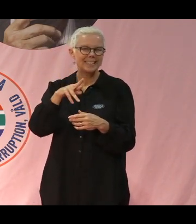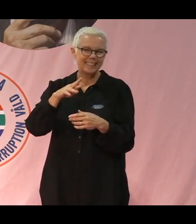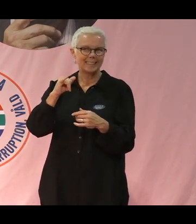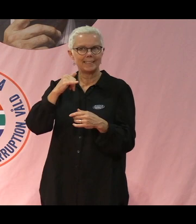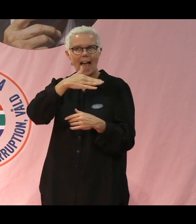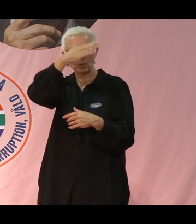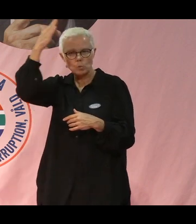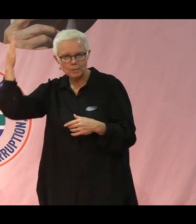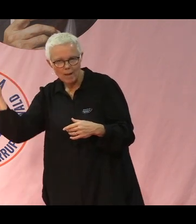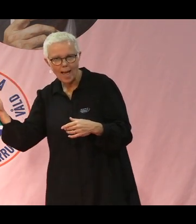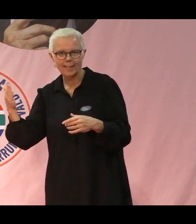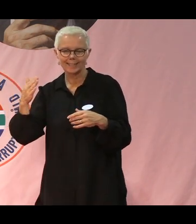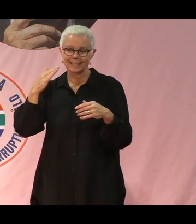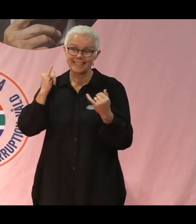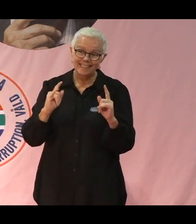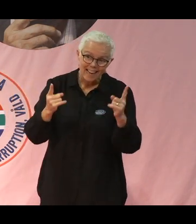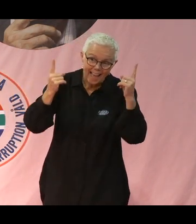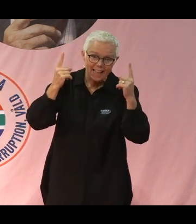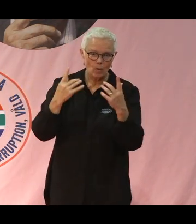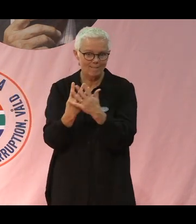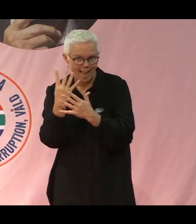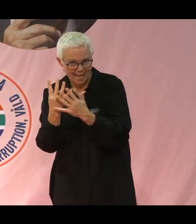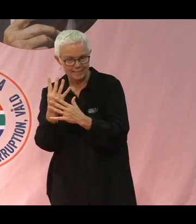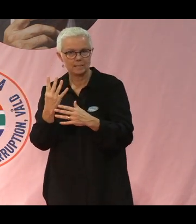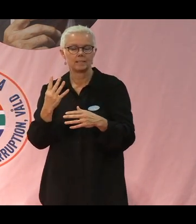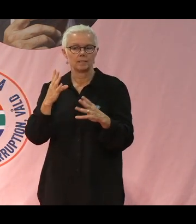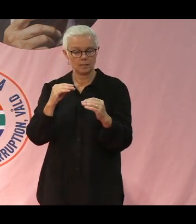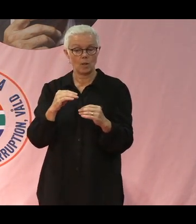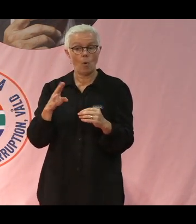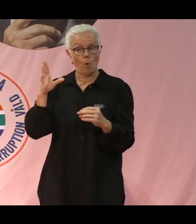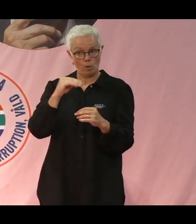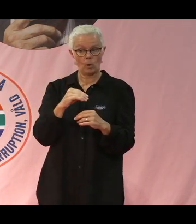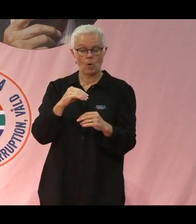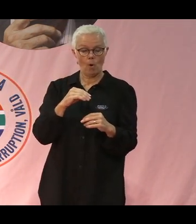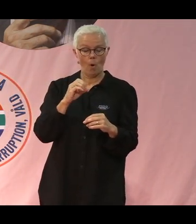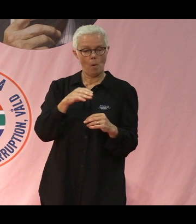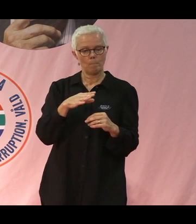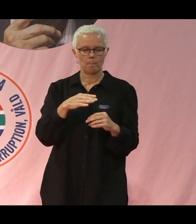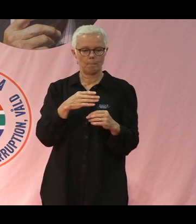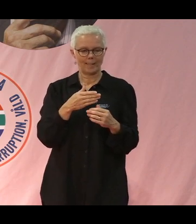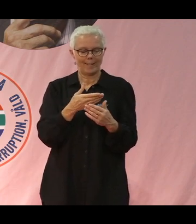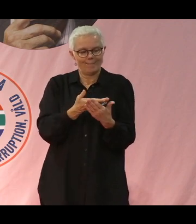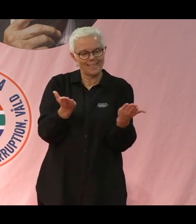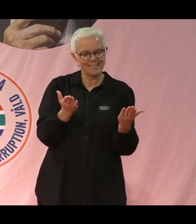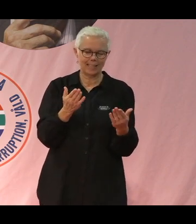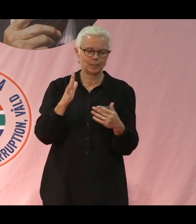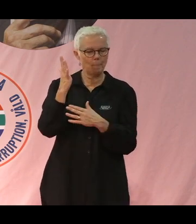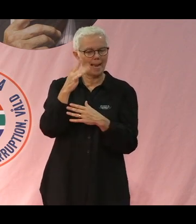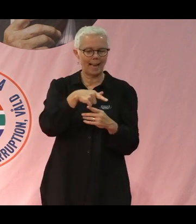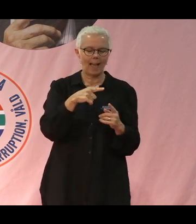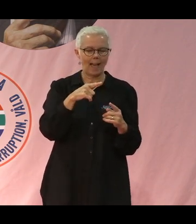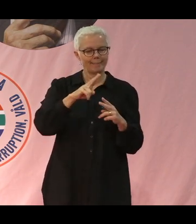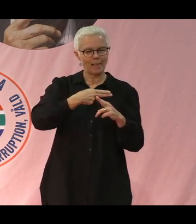träden eller växterna, men också i jorden. Och genom att spegla naturen i jordbruket så